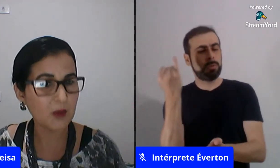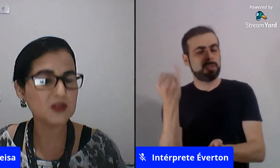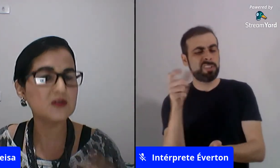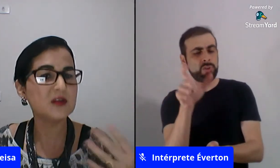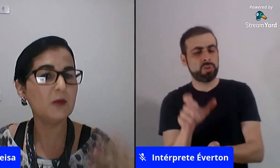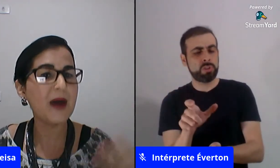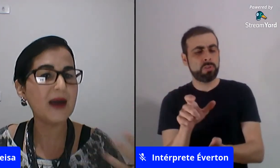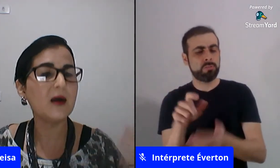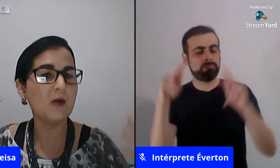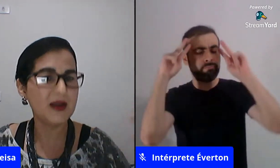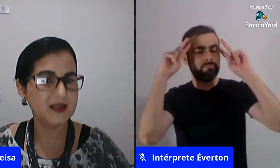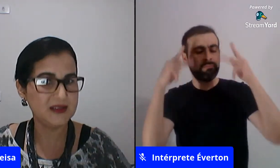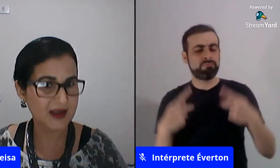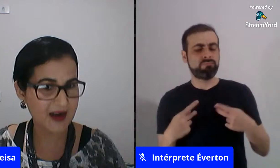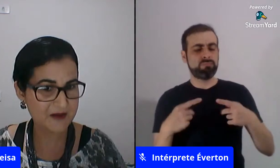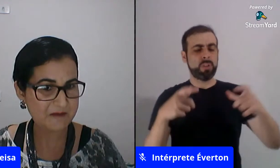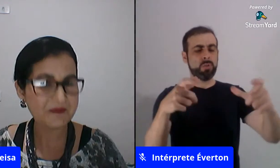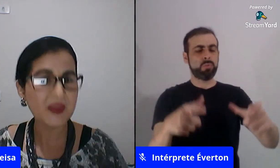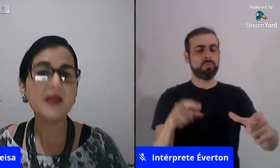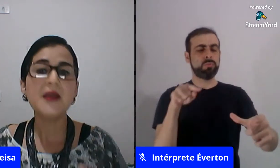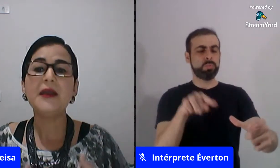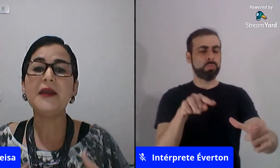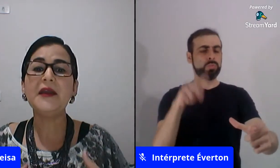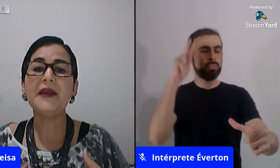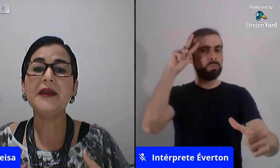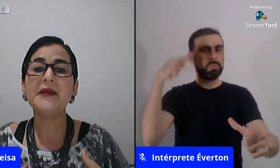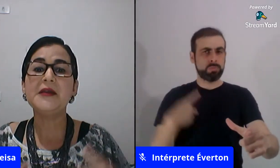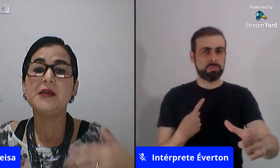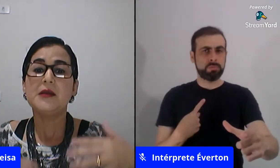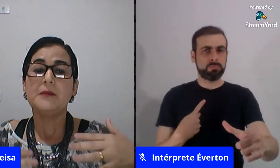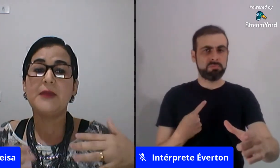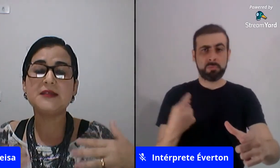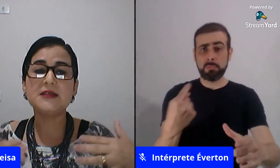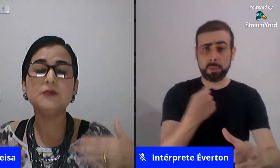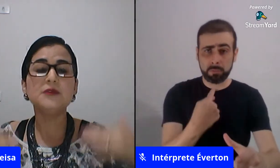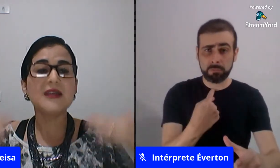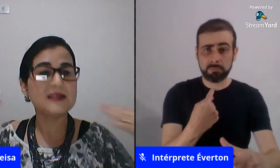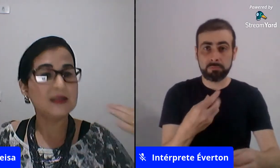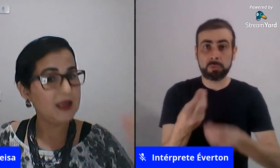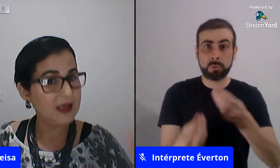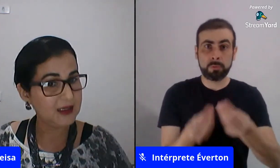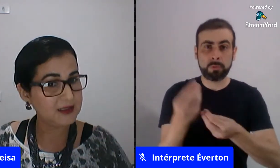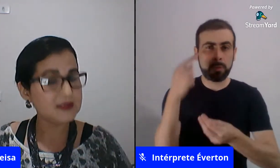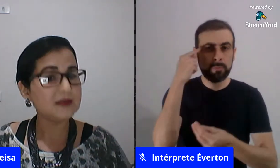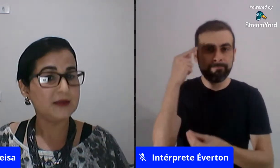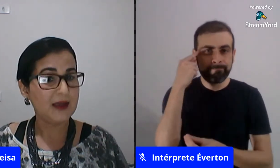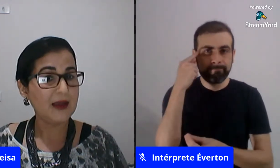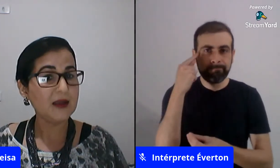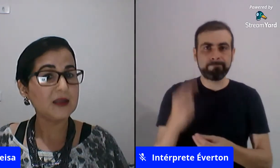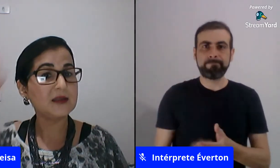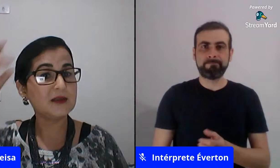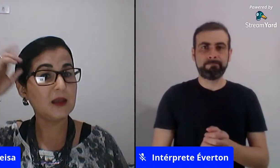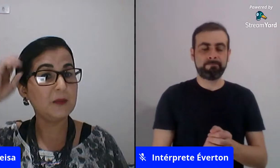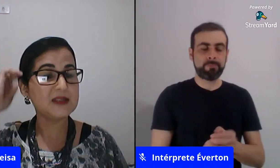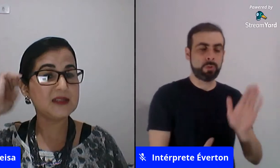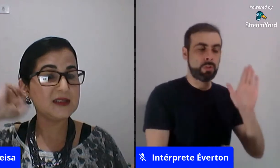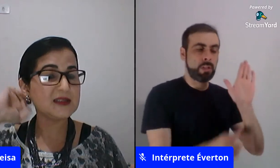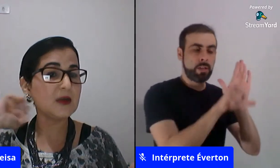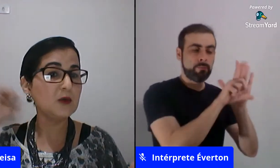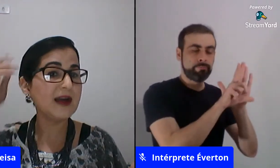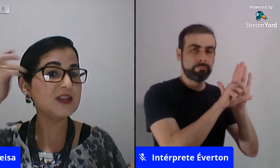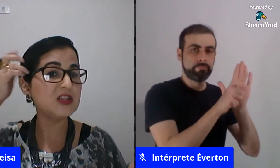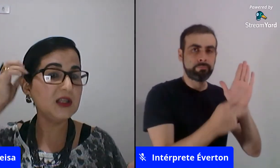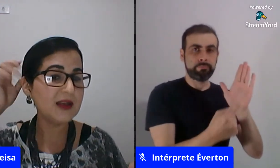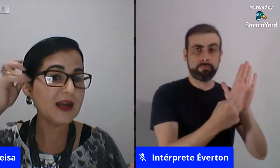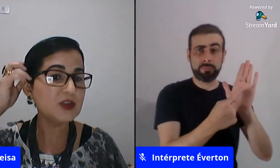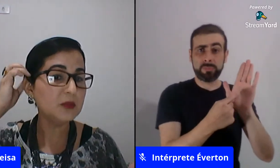né uma instituição para humanizar pensando nas leis né que precisa